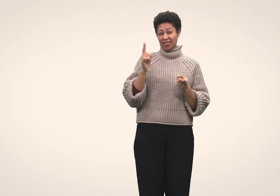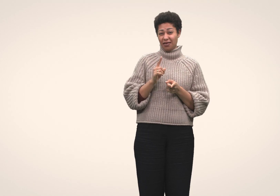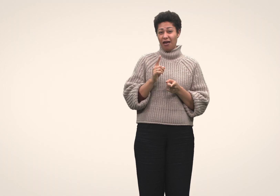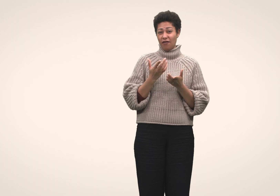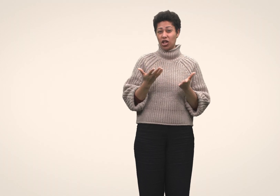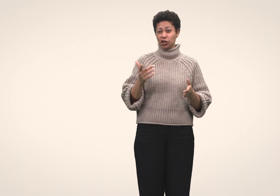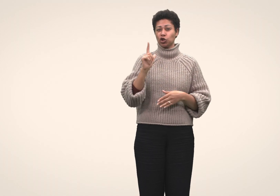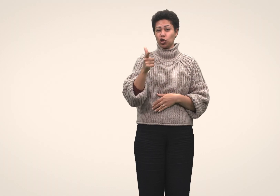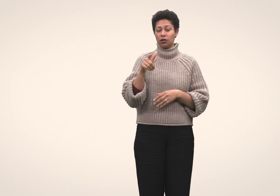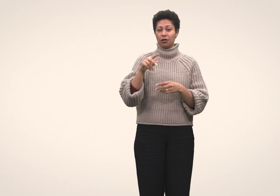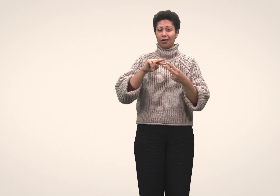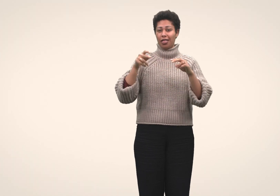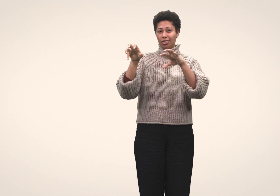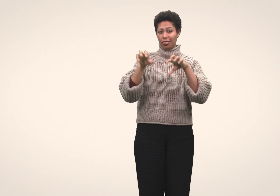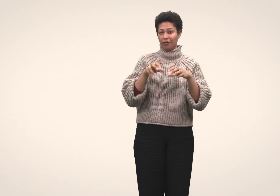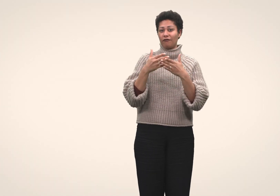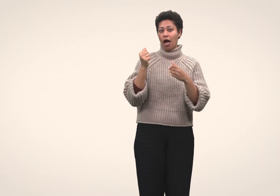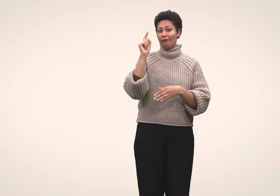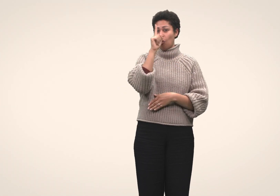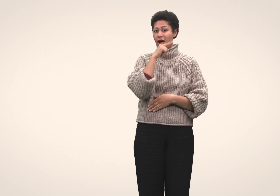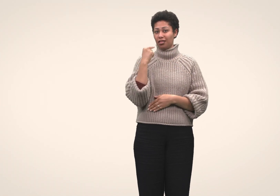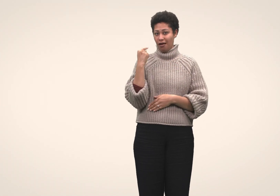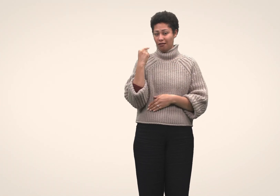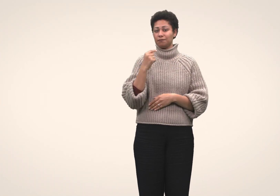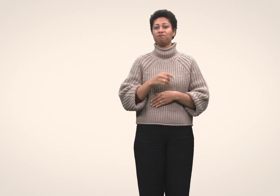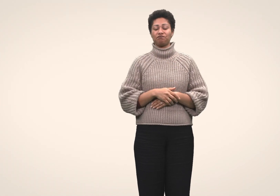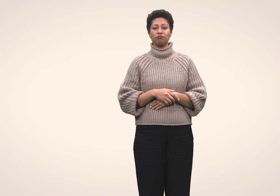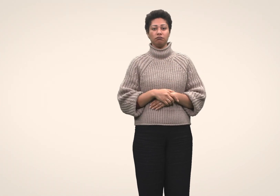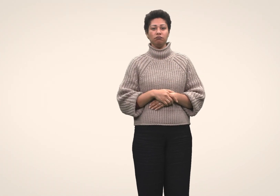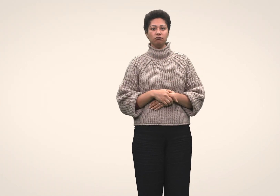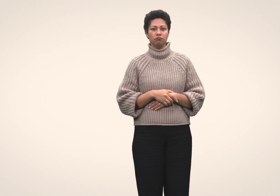Snarere en genetisk arve fra foreldrene som hindrer barnet i å utvikle seg normalt.